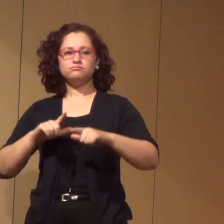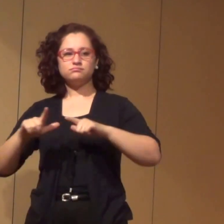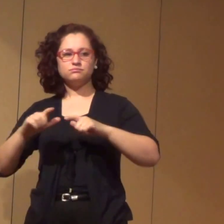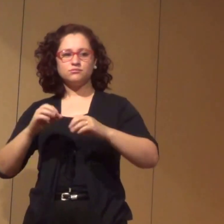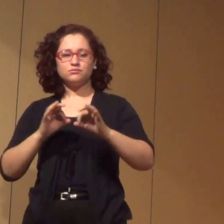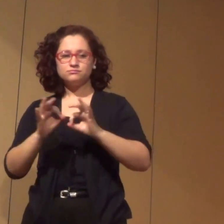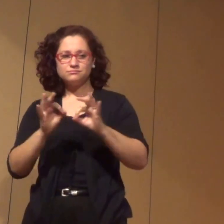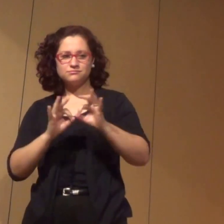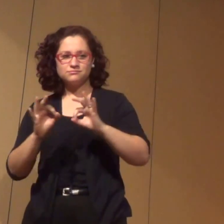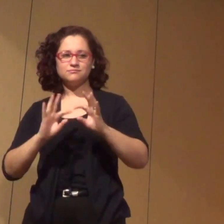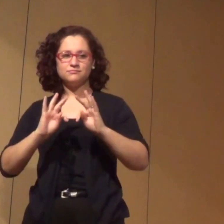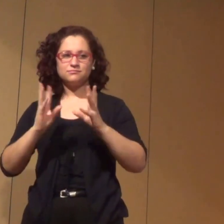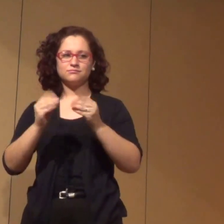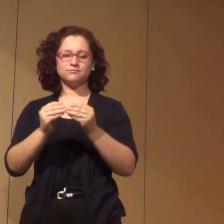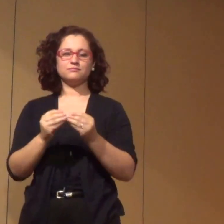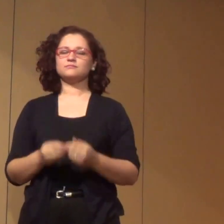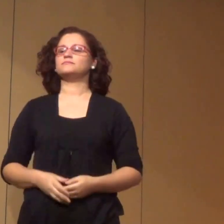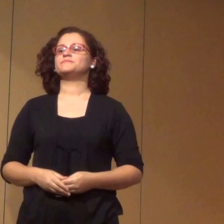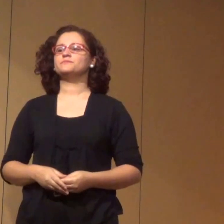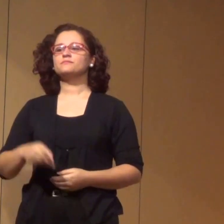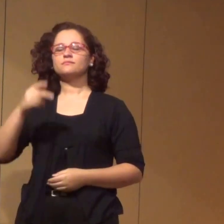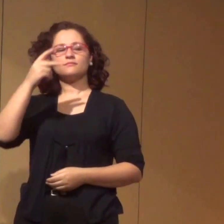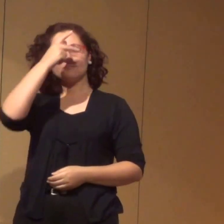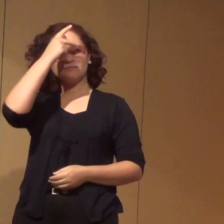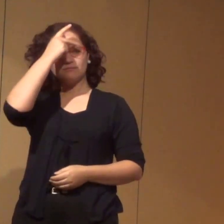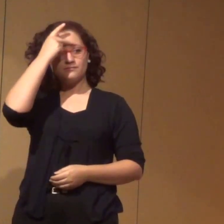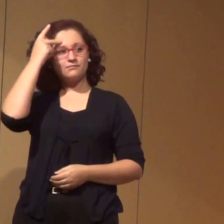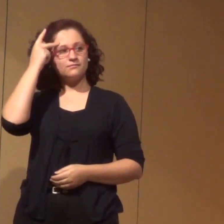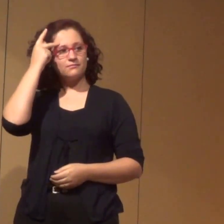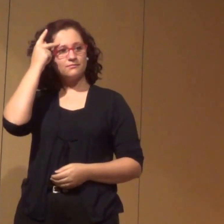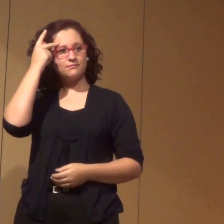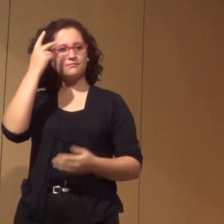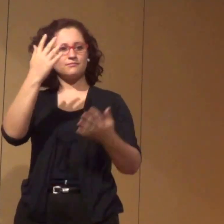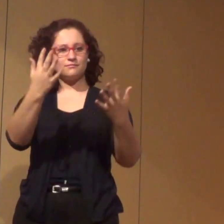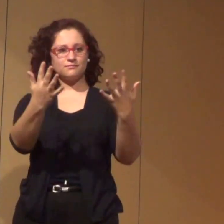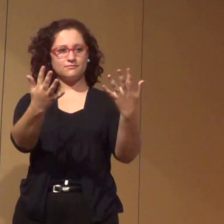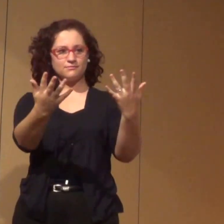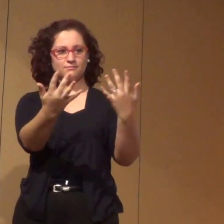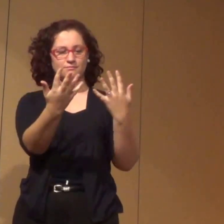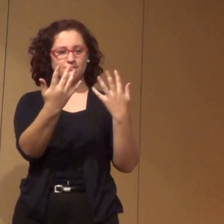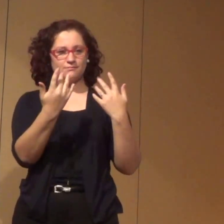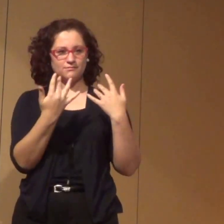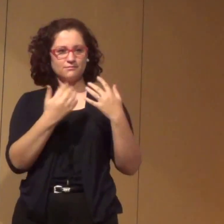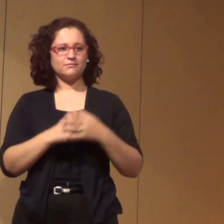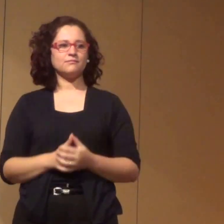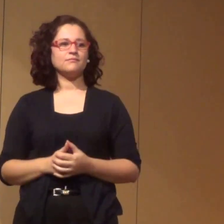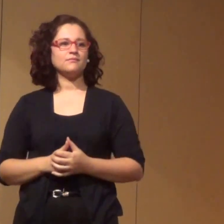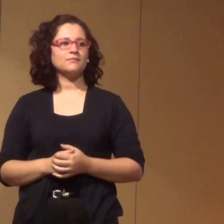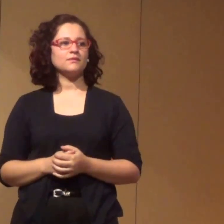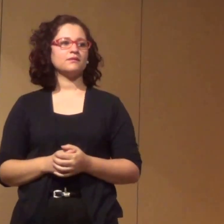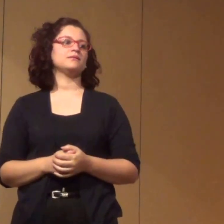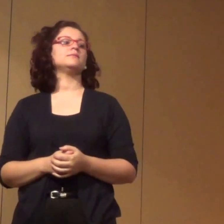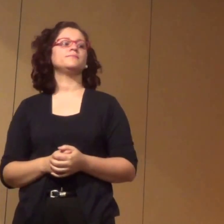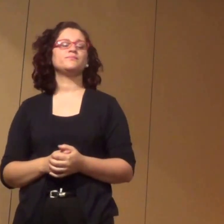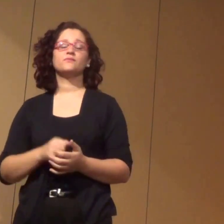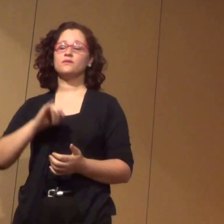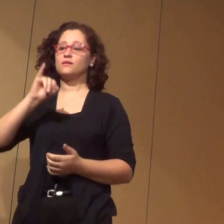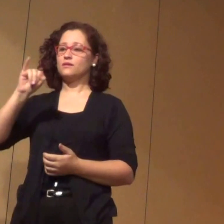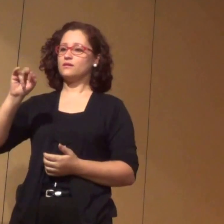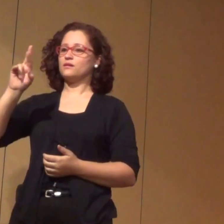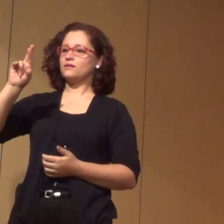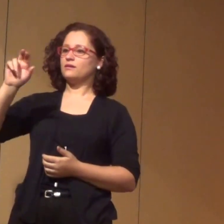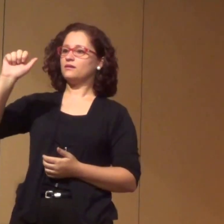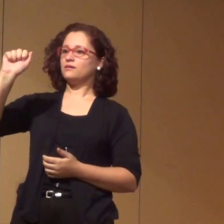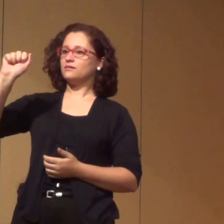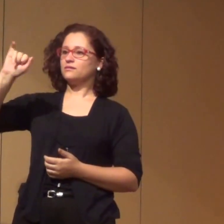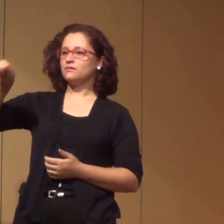Então, eu chamo para subir ao palco o ex-paracleta olímpico e condutor da tocha olímpica Irajá de Brito